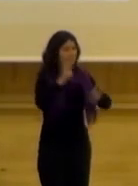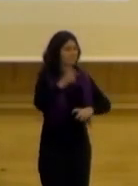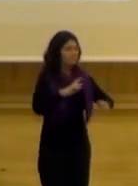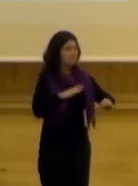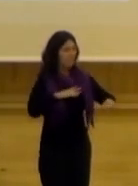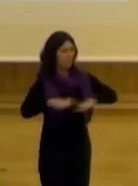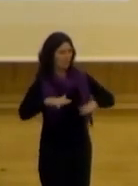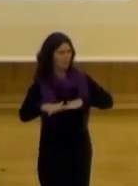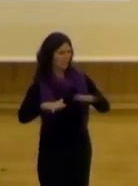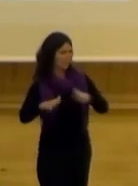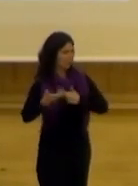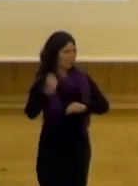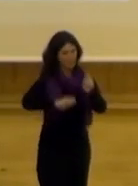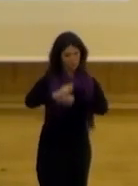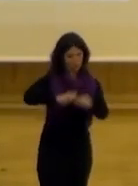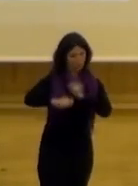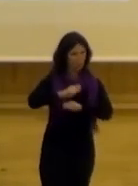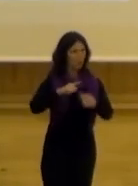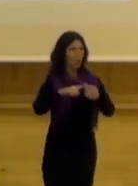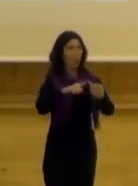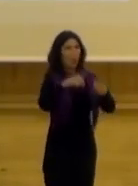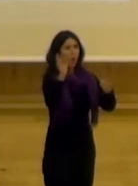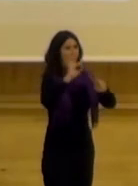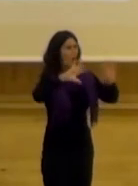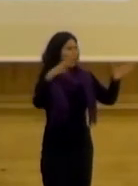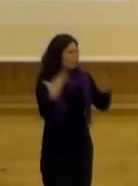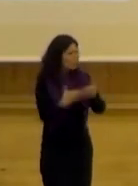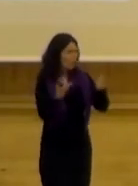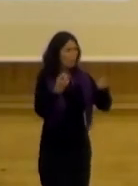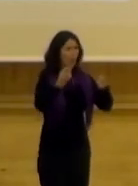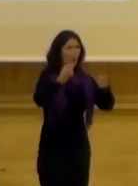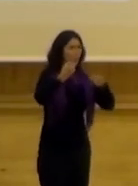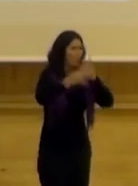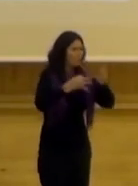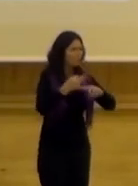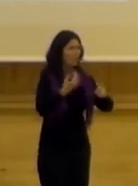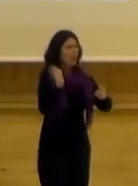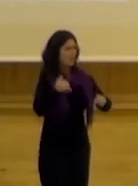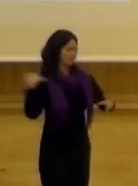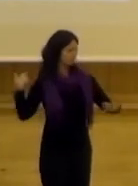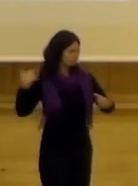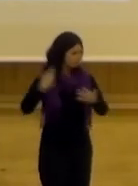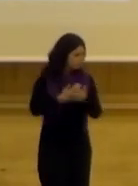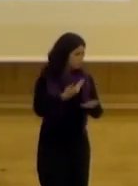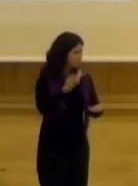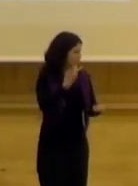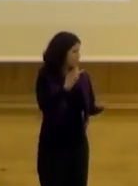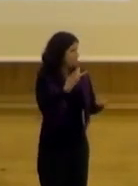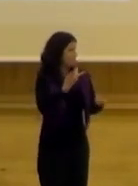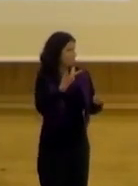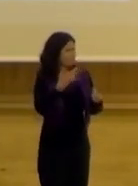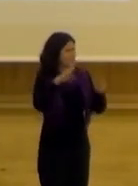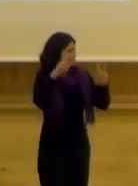movimientos organizados ¿no? de asociaciones o de grupos organizados que ya tiene trayectoria digamos